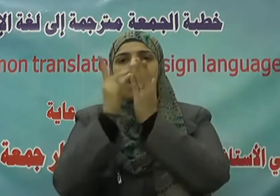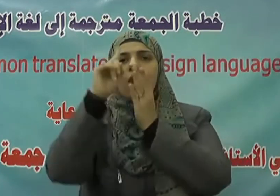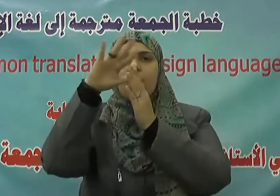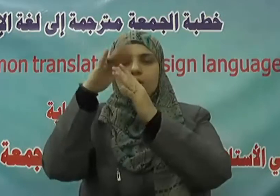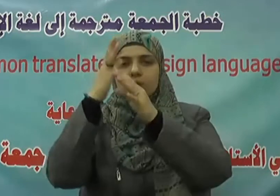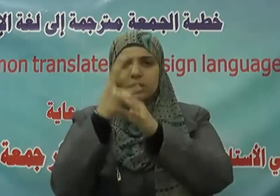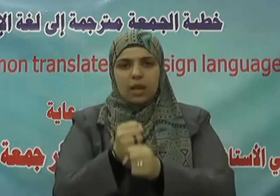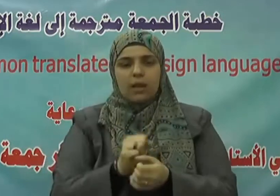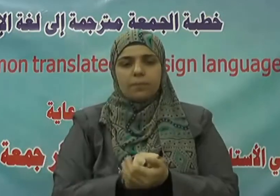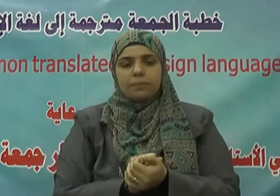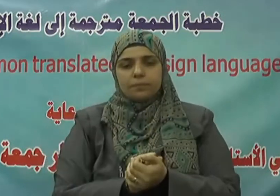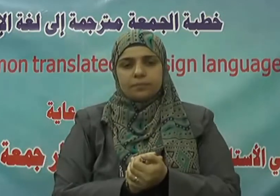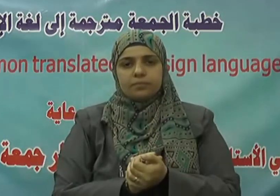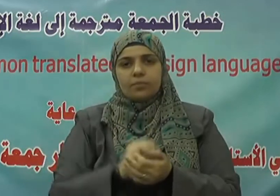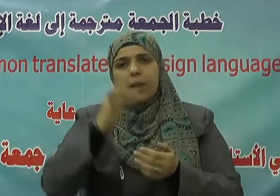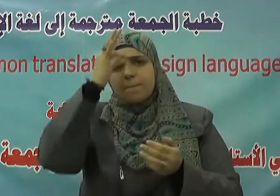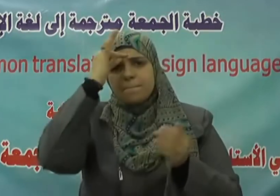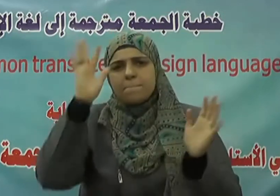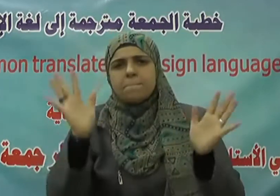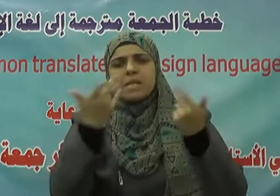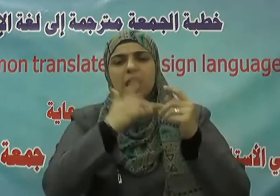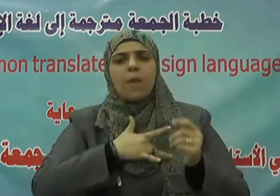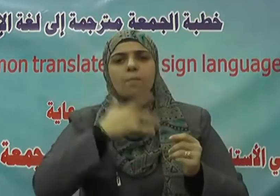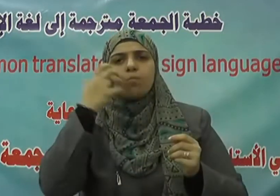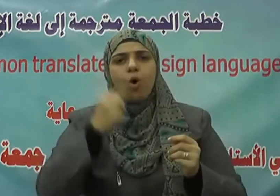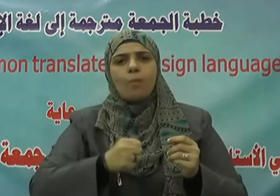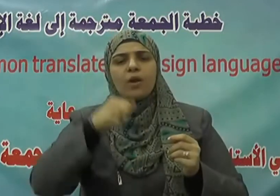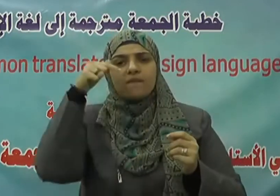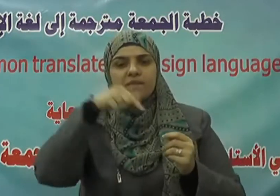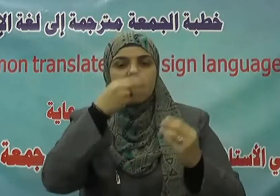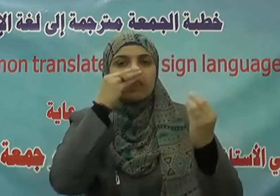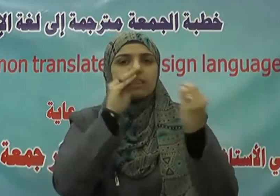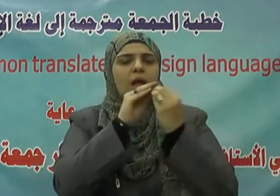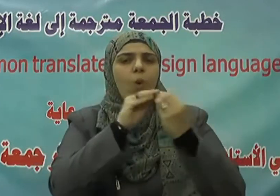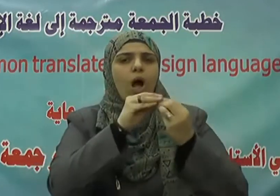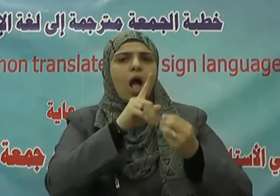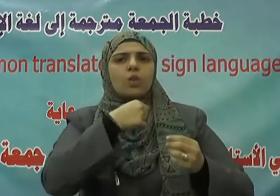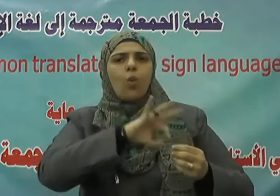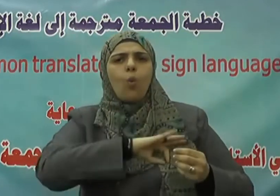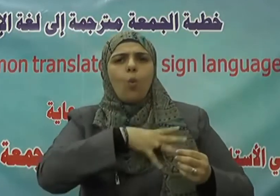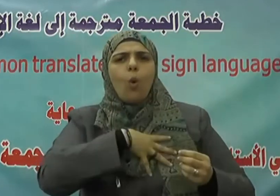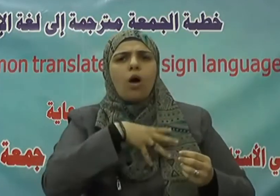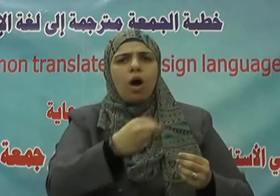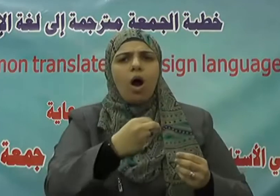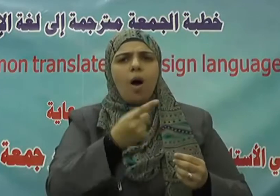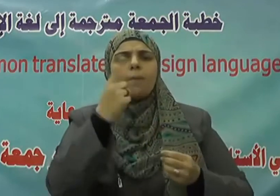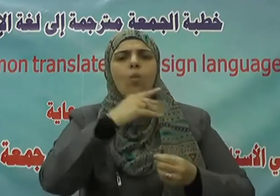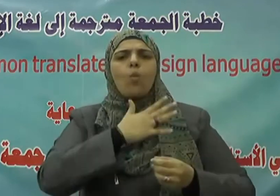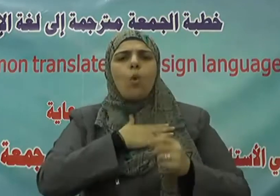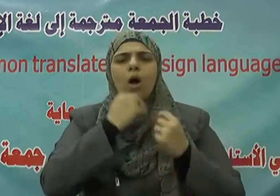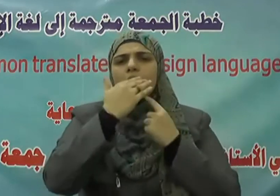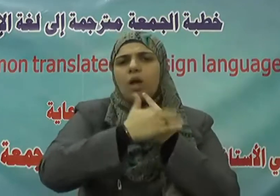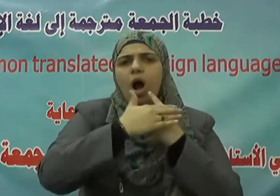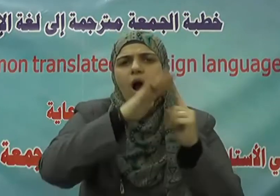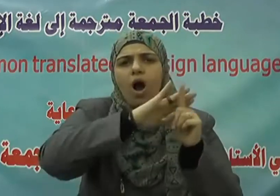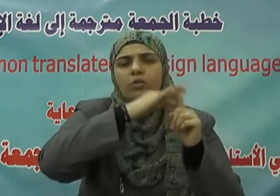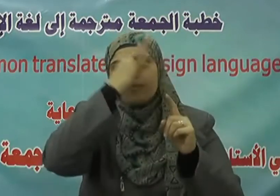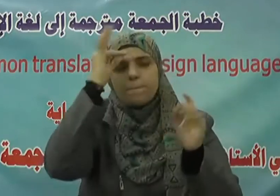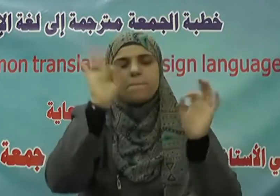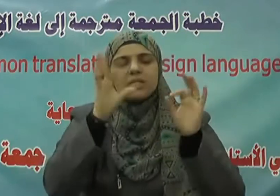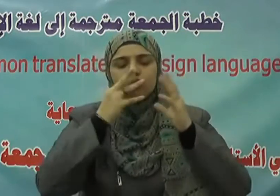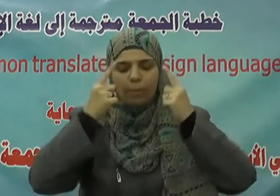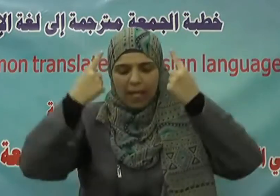مثل المؤمنين في توادهم وتراحمهم وتعاطفهم مثل الجسد